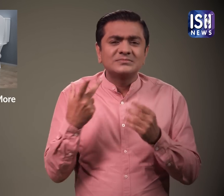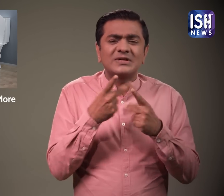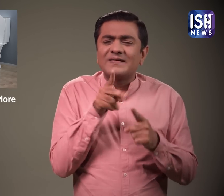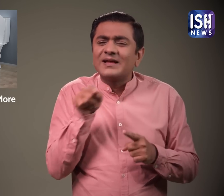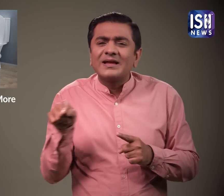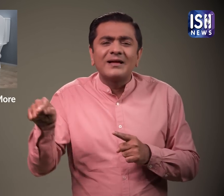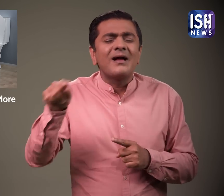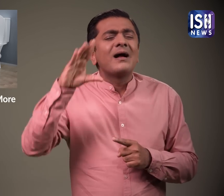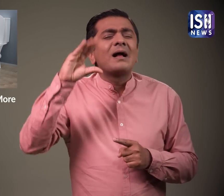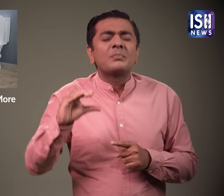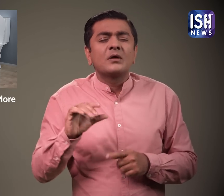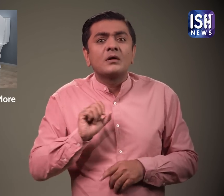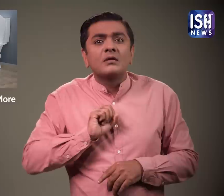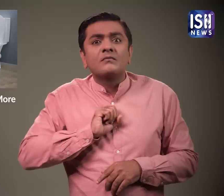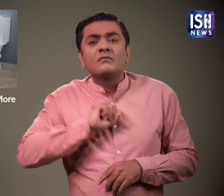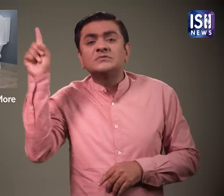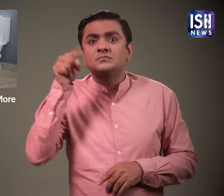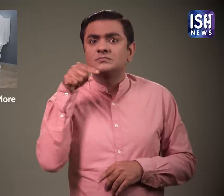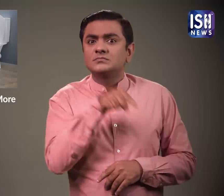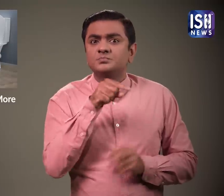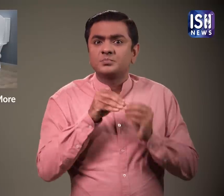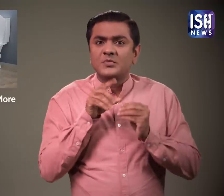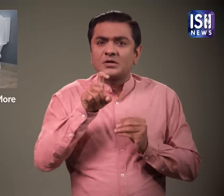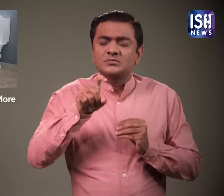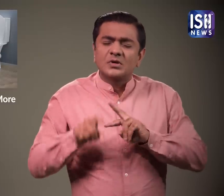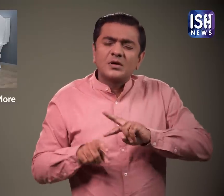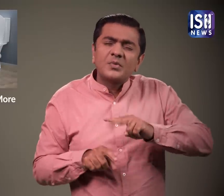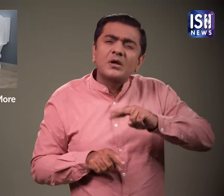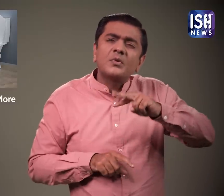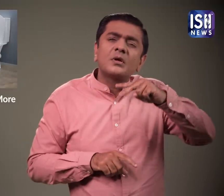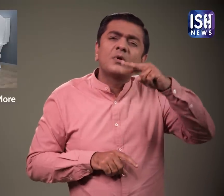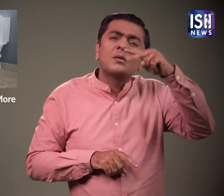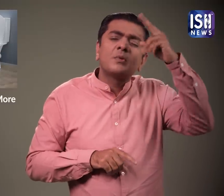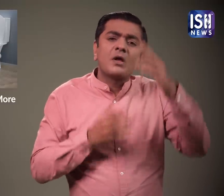सीट या अन्य जगव पर बैक्टिरिया से लगबग 40,000 गुना अधिक है